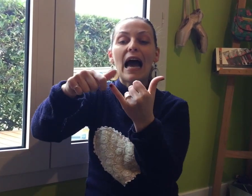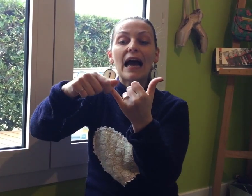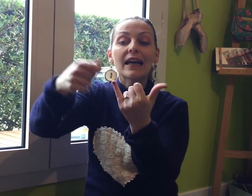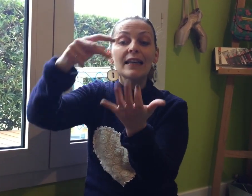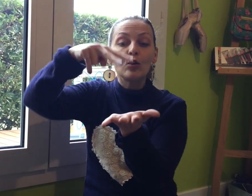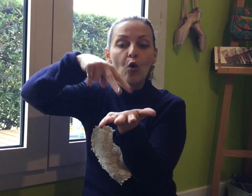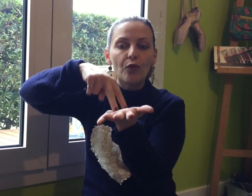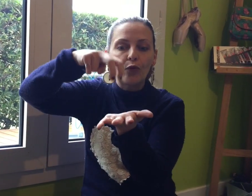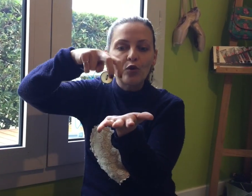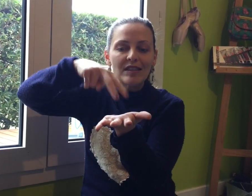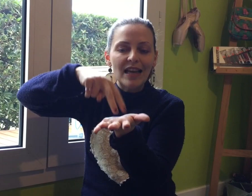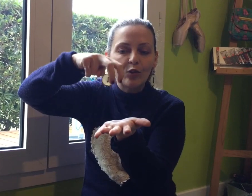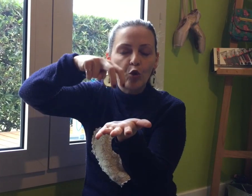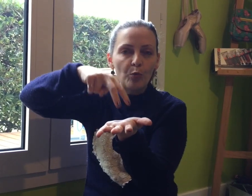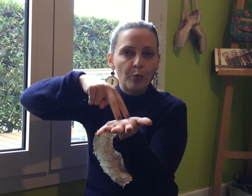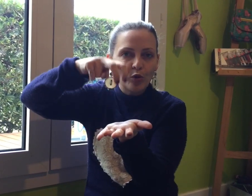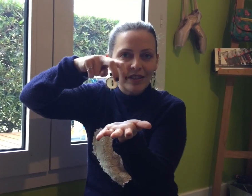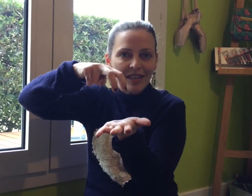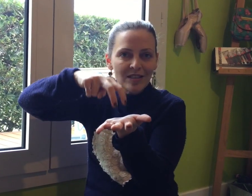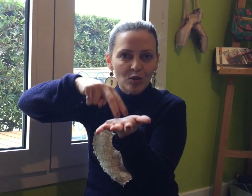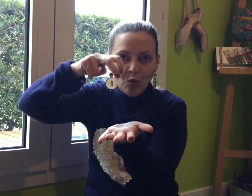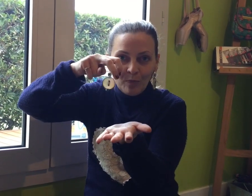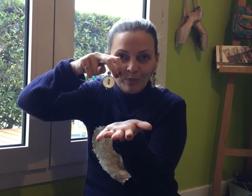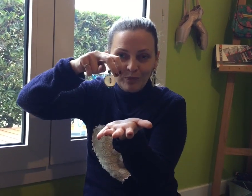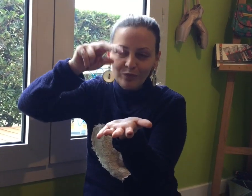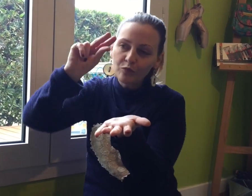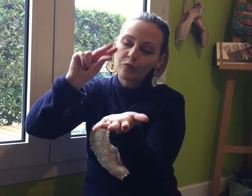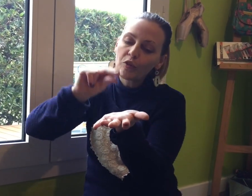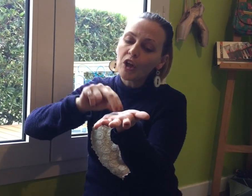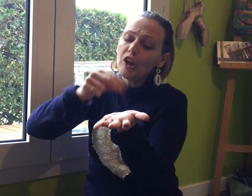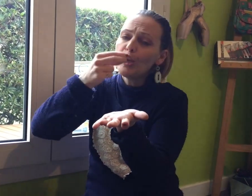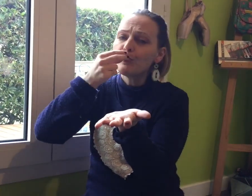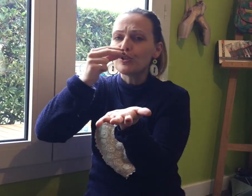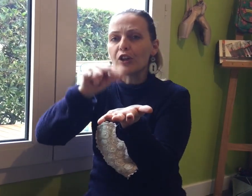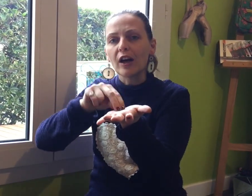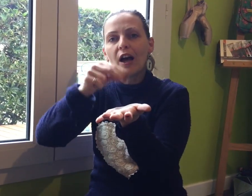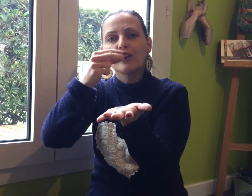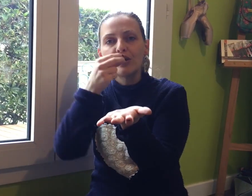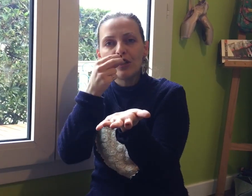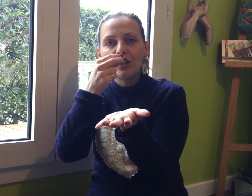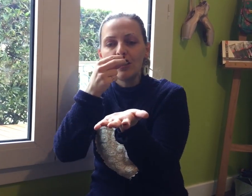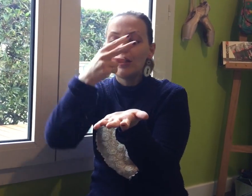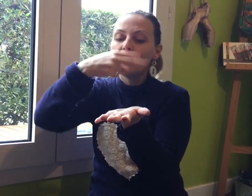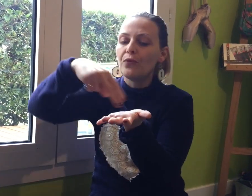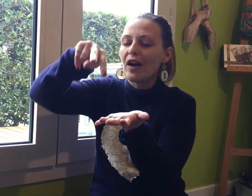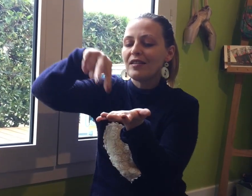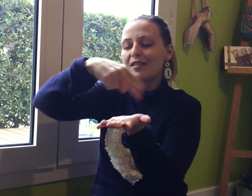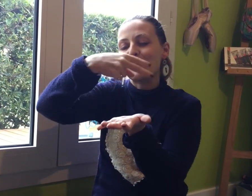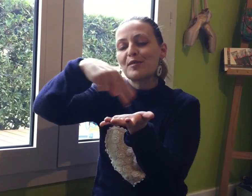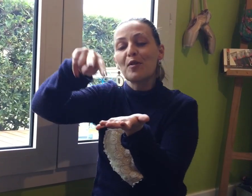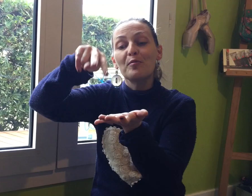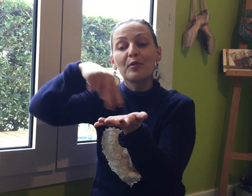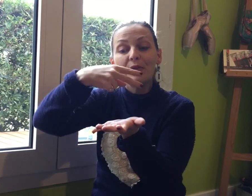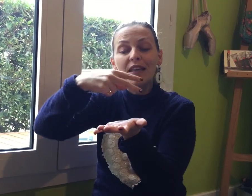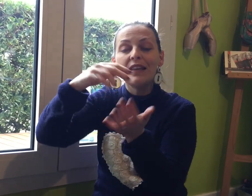haricots Faisaient de petits sauts Les petits radis Valsaient sans bruit